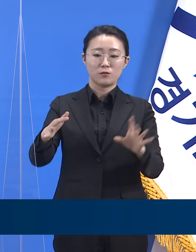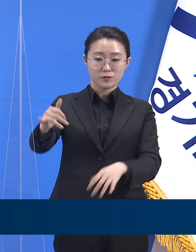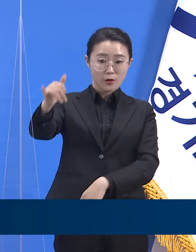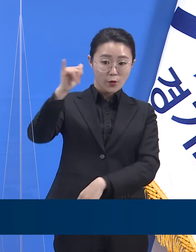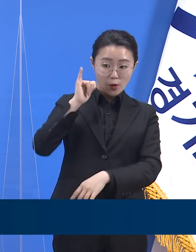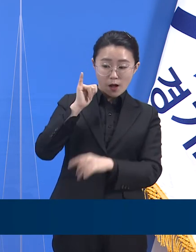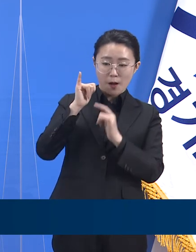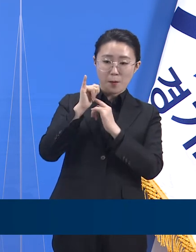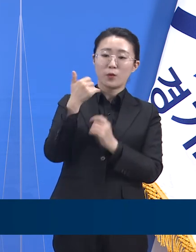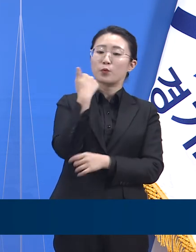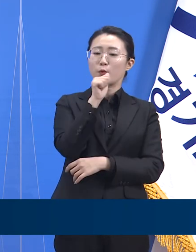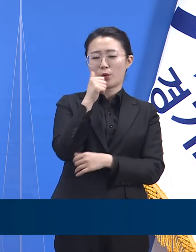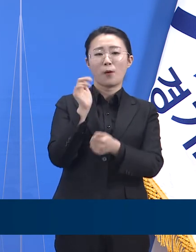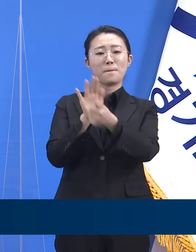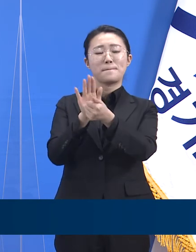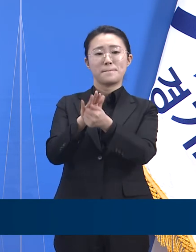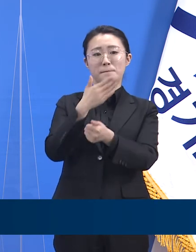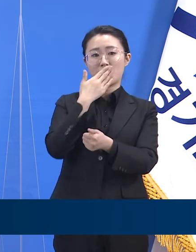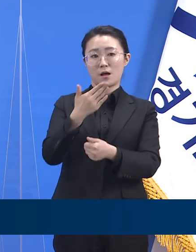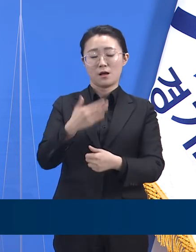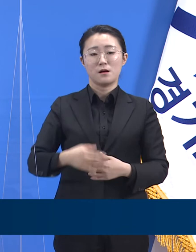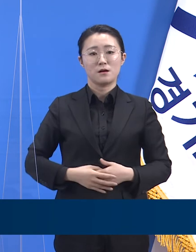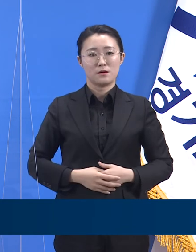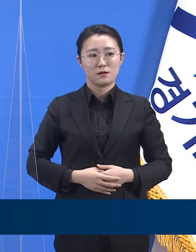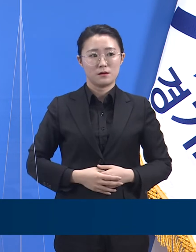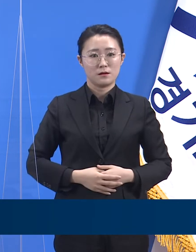통해 통역 서비스를 받으실 수 있습니다.